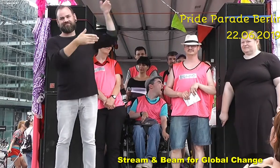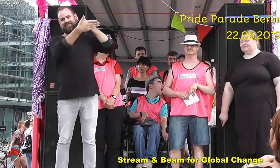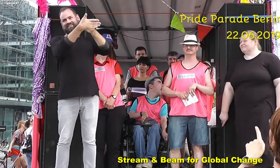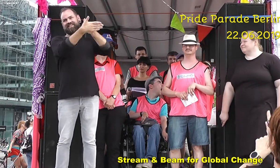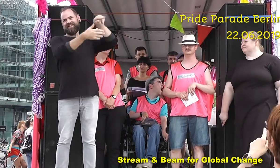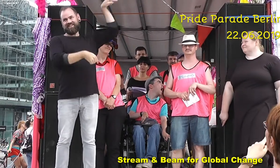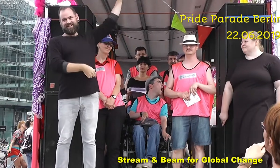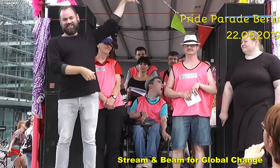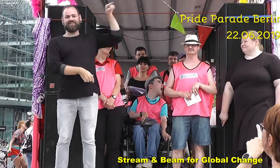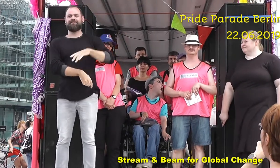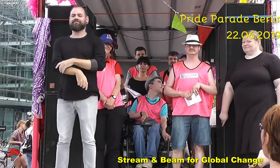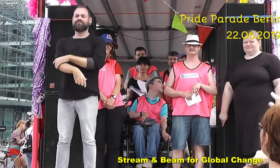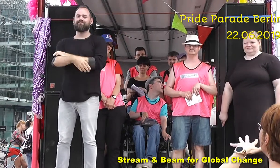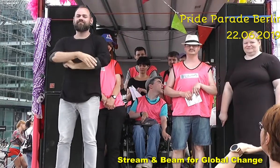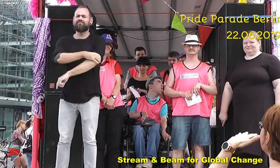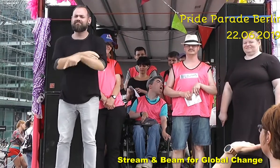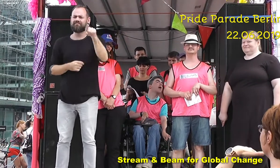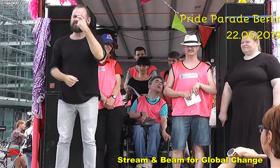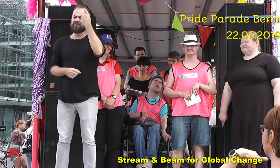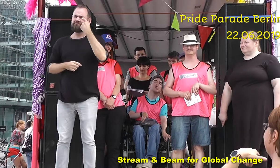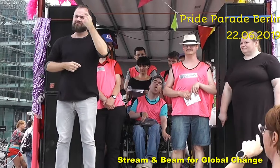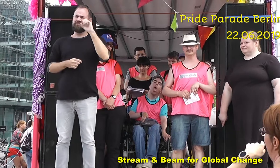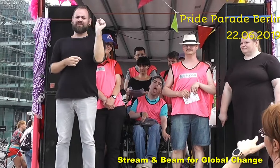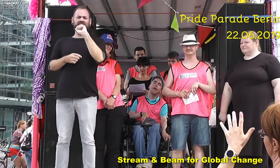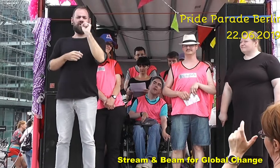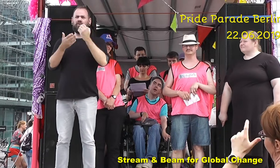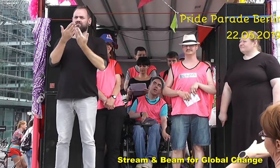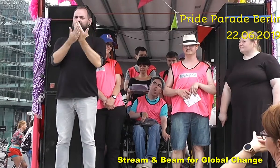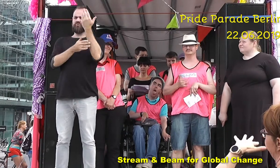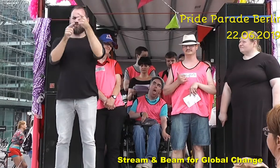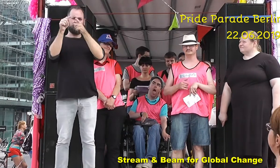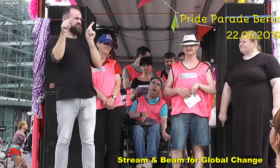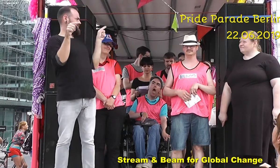Vielleicht habt ihr euch gefragt, warum wir an einem neuen Ort starten.